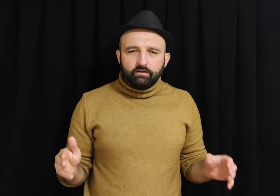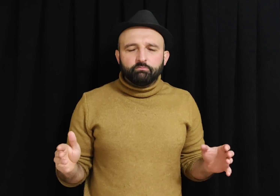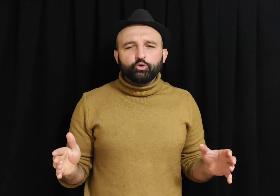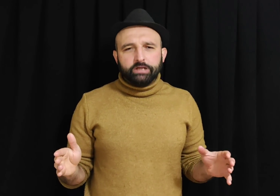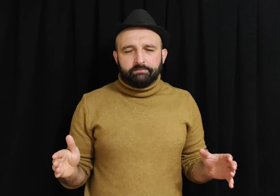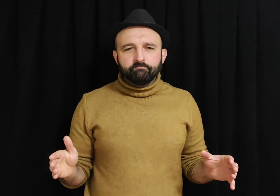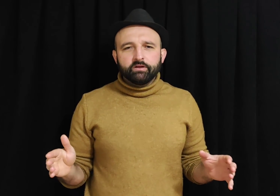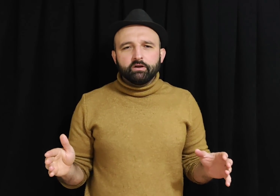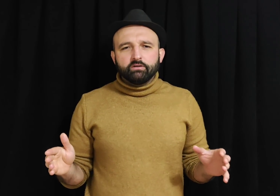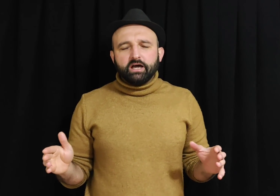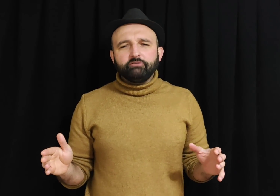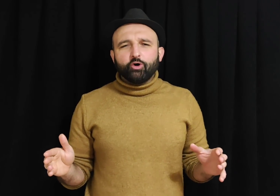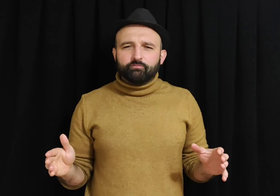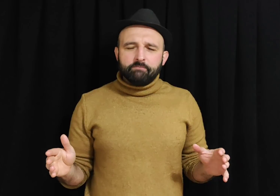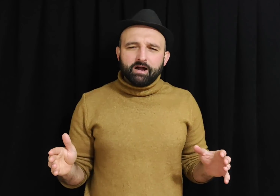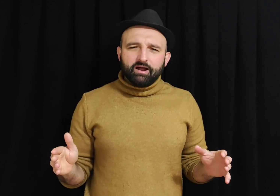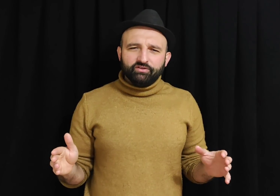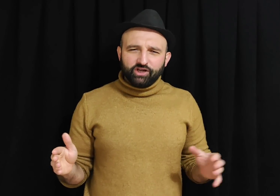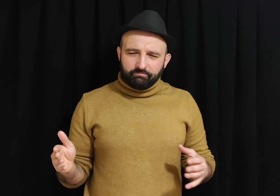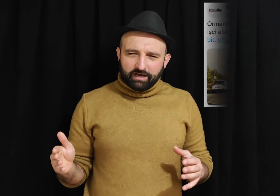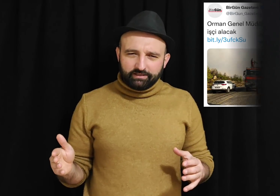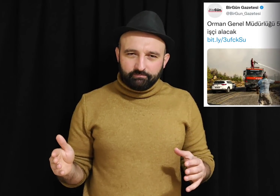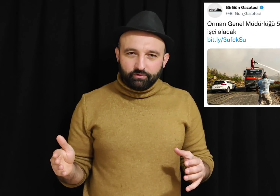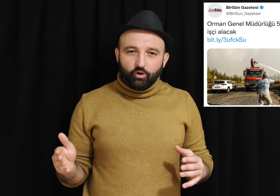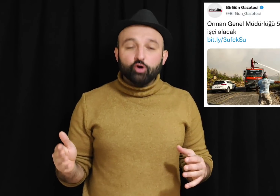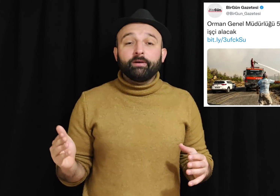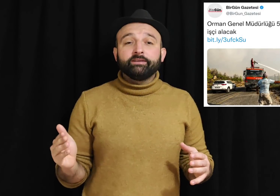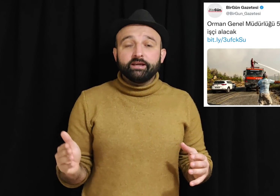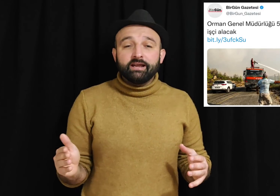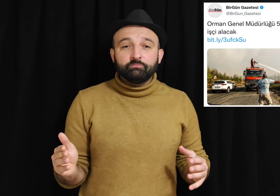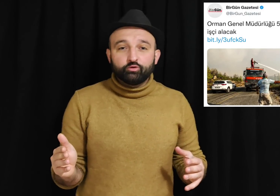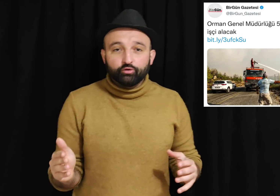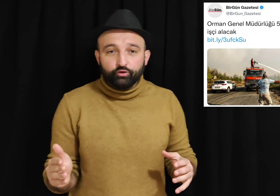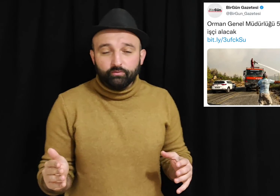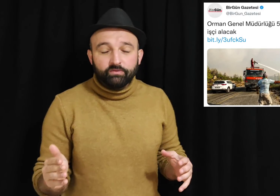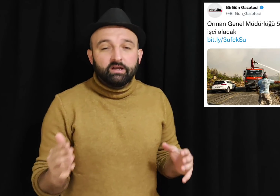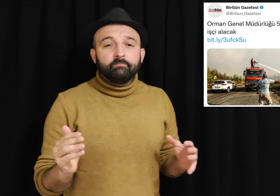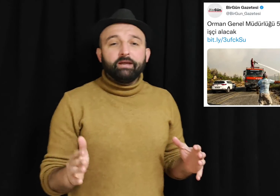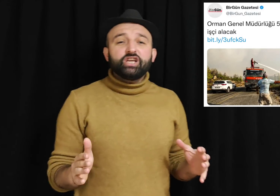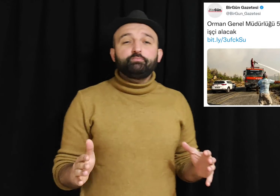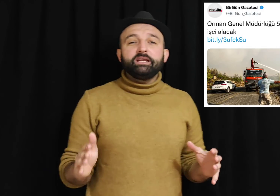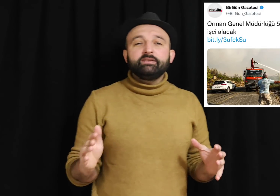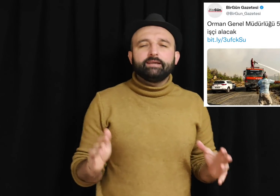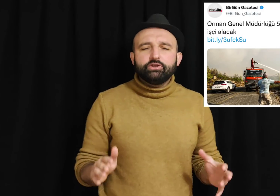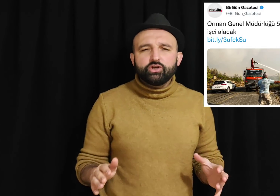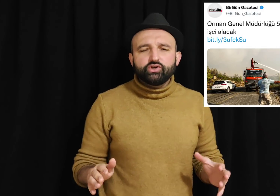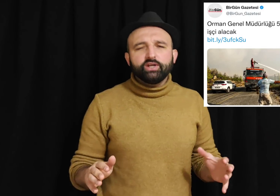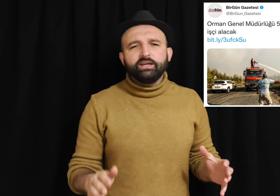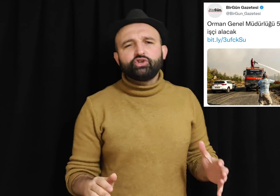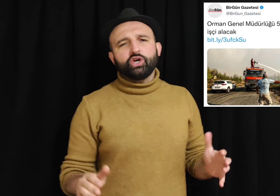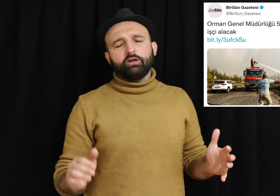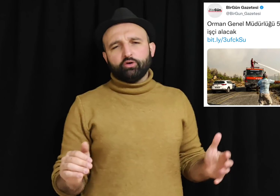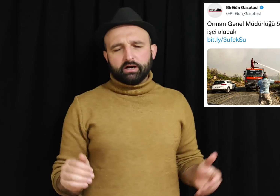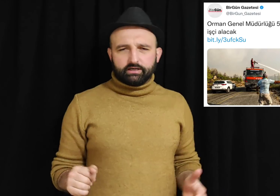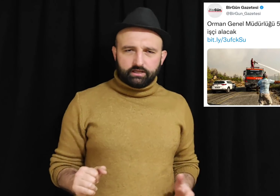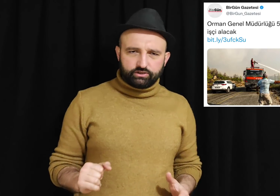Müjde! Tarım ve Orman Bakanlığı'na bağlı Orman Genel Müdürlüğü 5000 geçici işçi alıyor arkadaşlar.